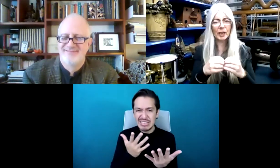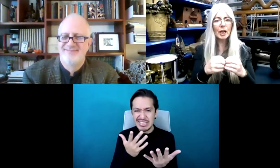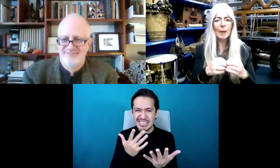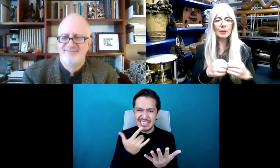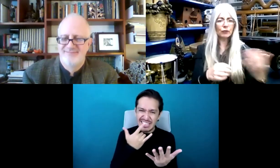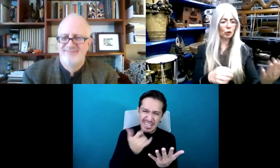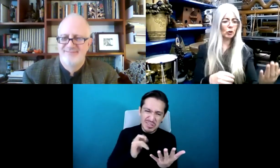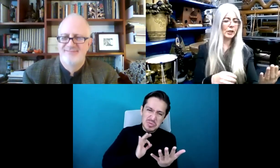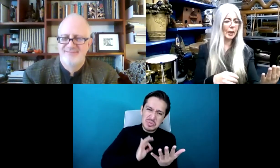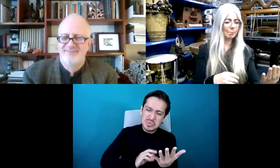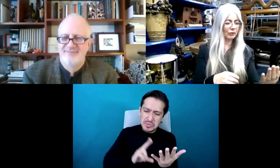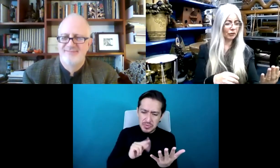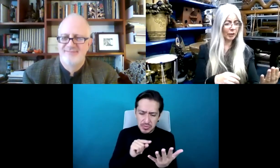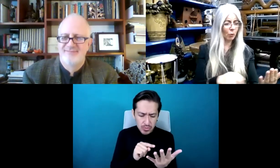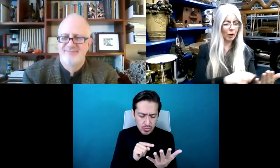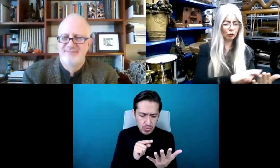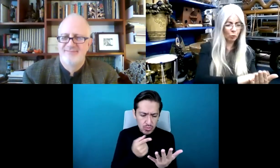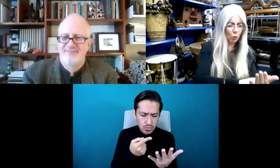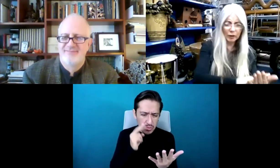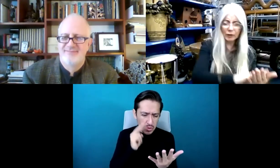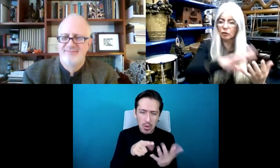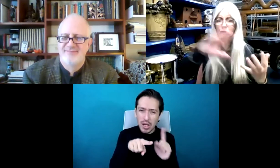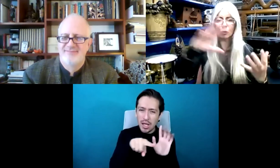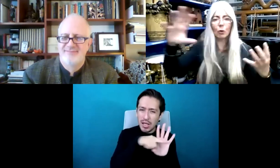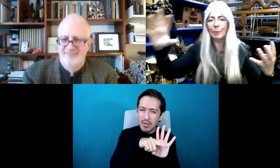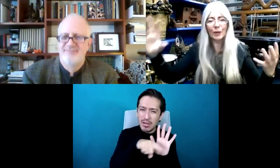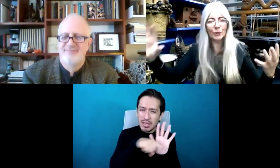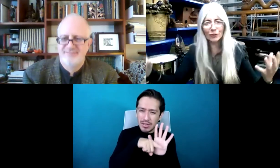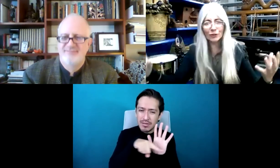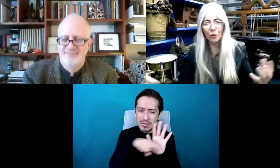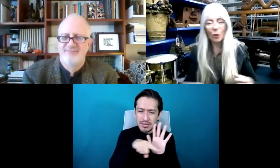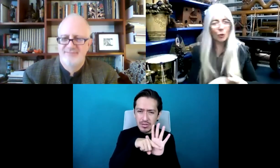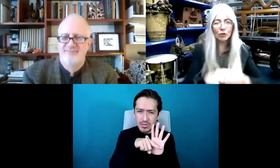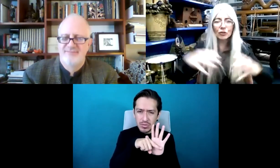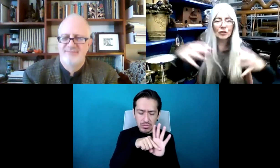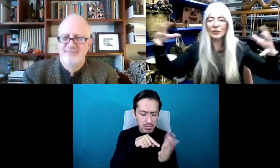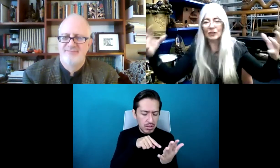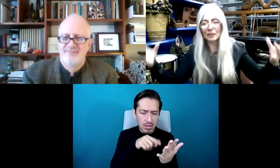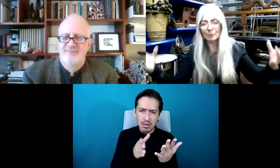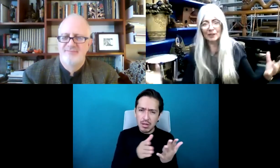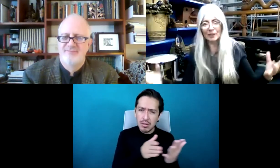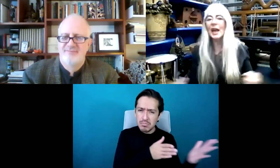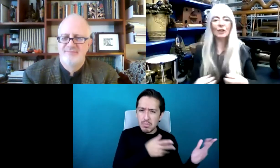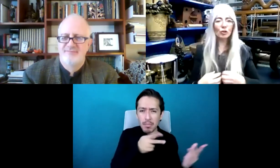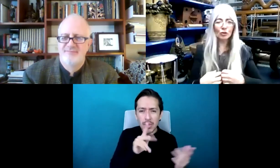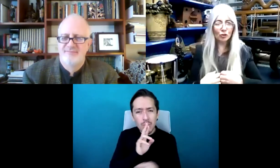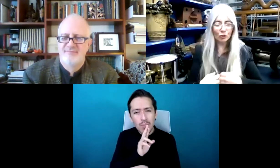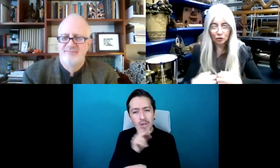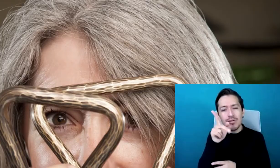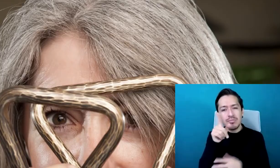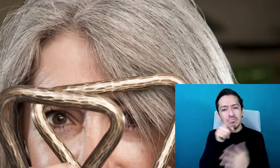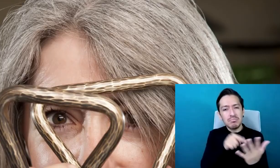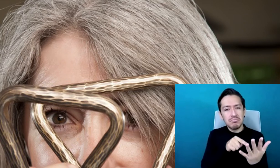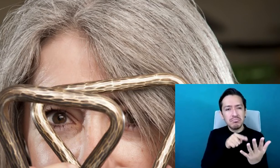Entonces estás viendo lo negativo, pero, pero si en lugar de eso dices, ¿de qué trata